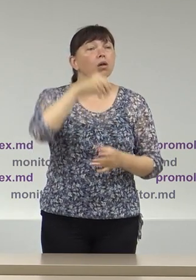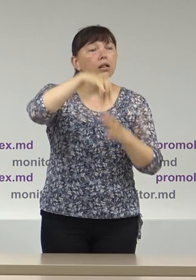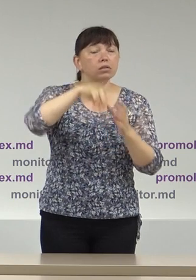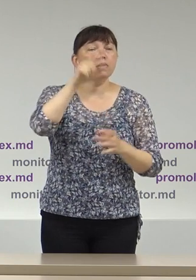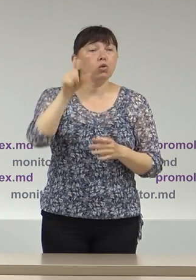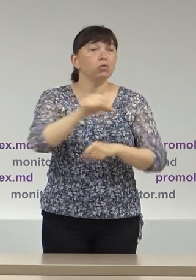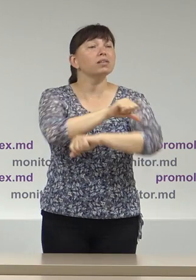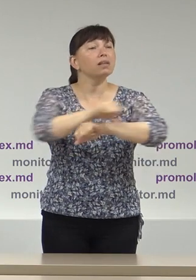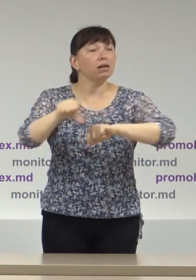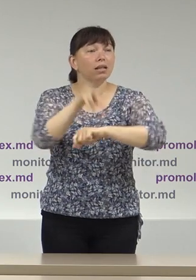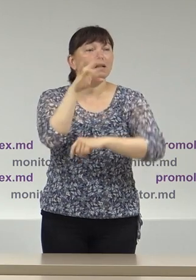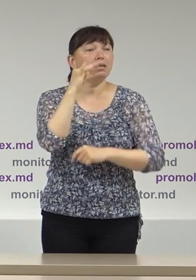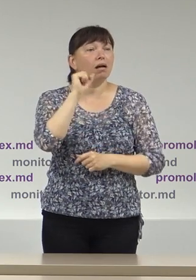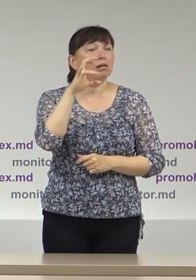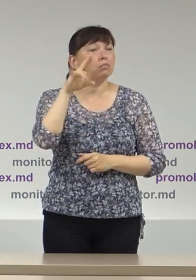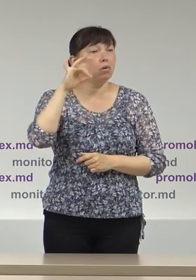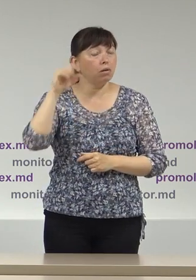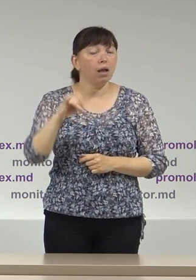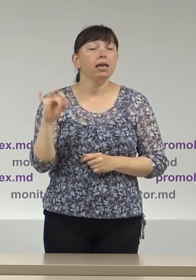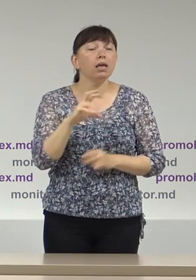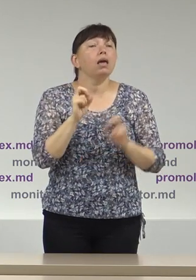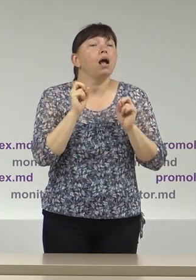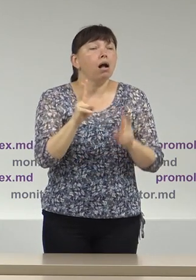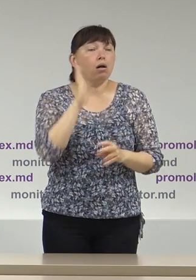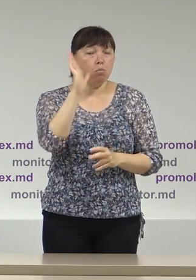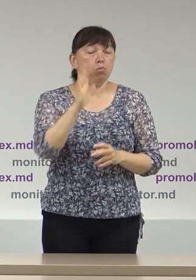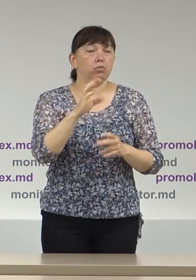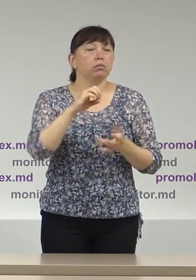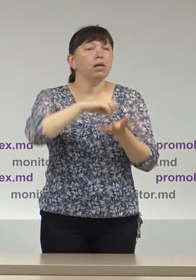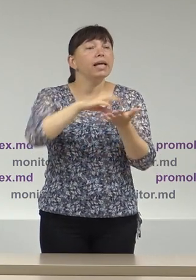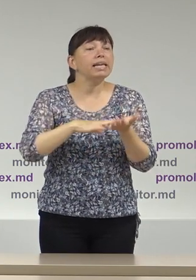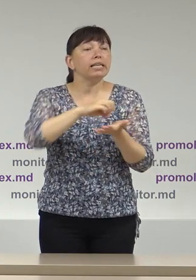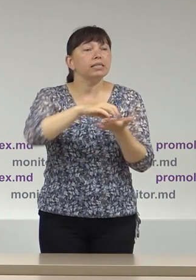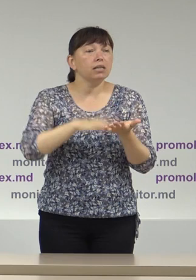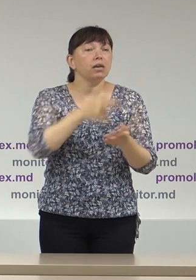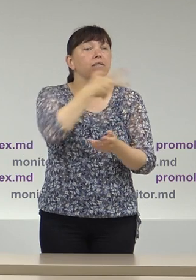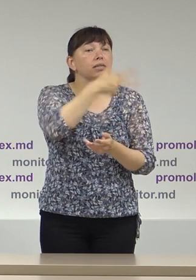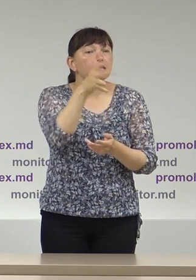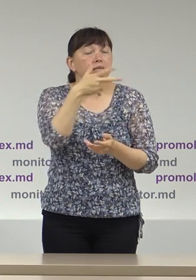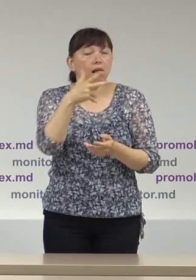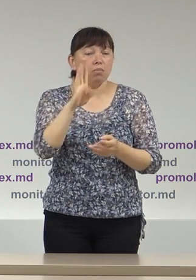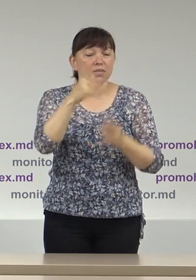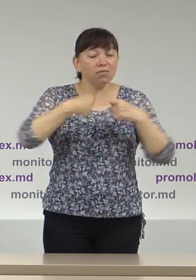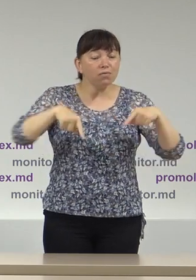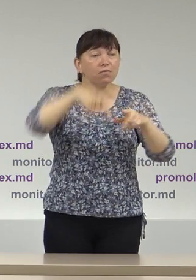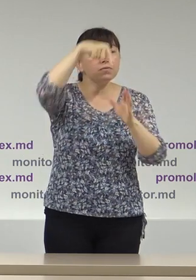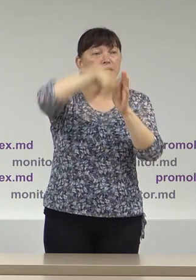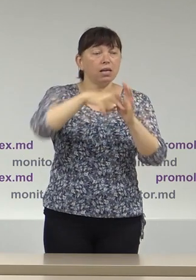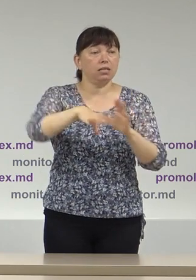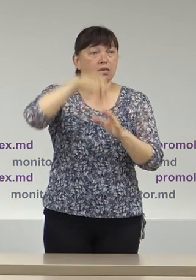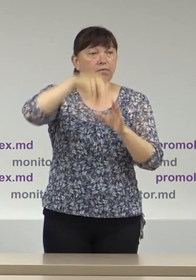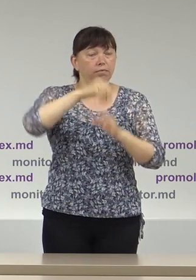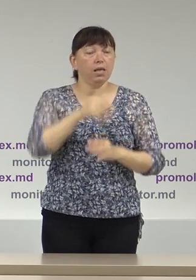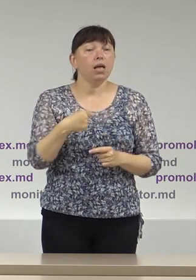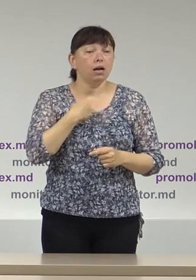hotarele țării, dar și regulamentul privind funcționarea sistemului de înregistrare video în secțiile de votare. În acest sens, atragem atenția